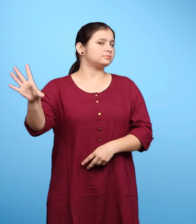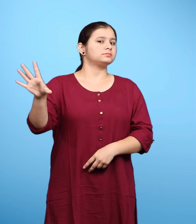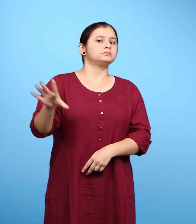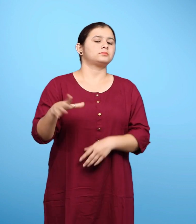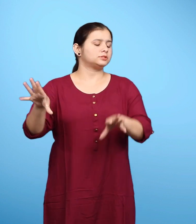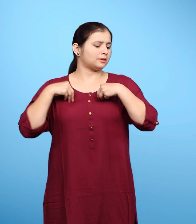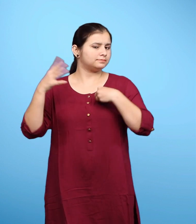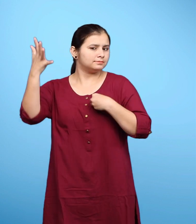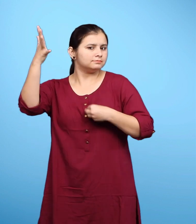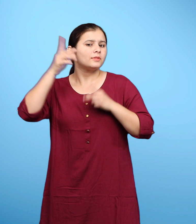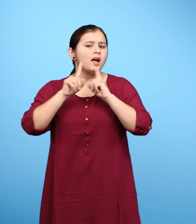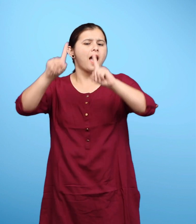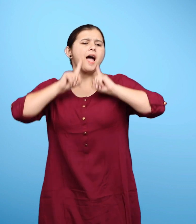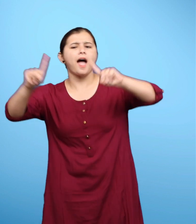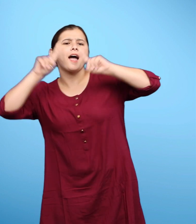वे जोर से गाने लगा